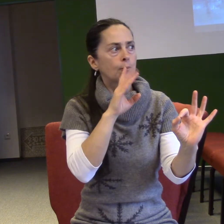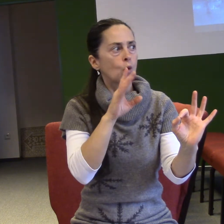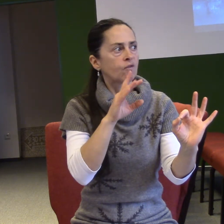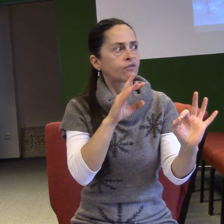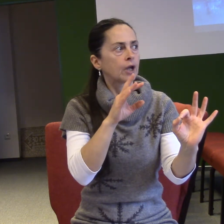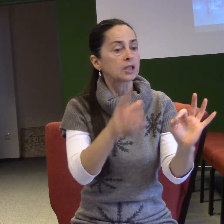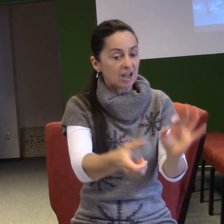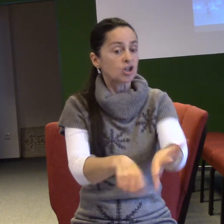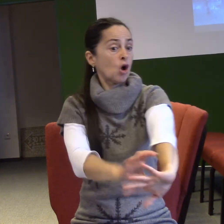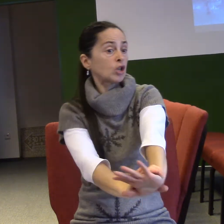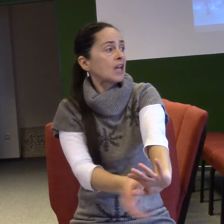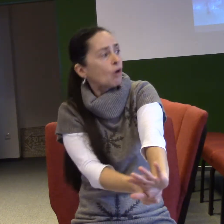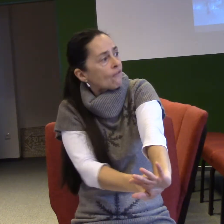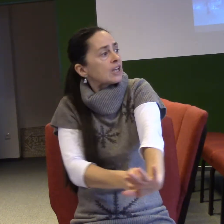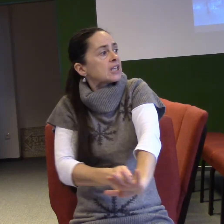prostě vytáhli ven, aby tam nemuseli chodit.